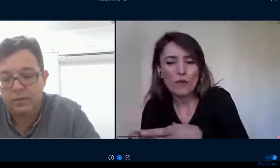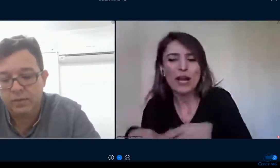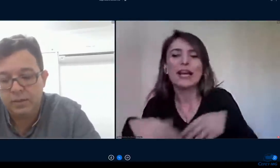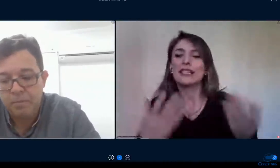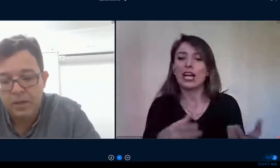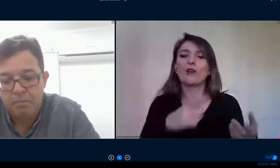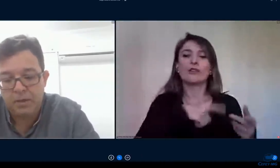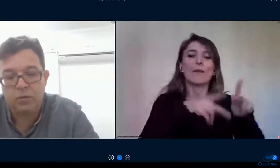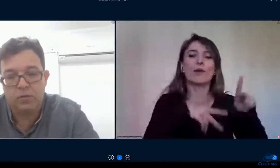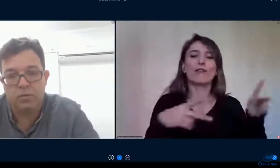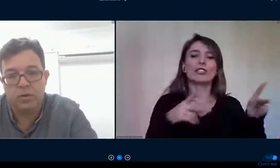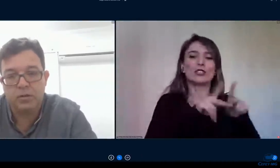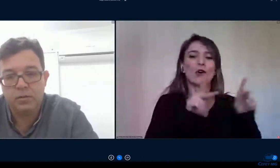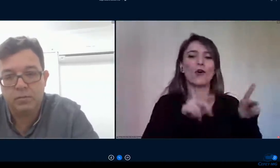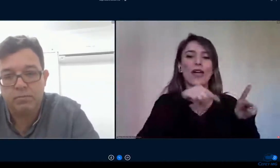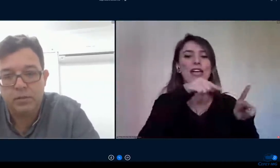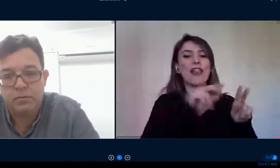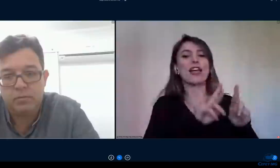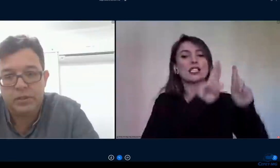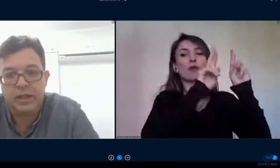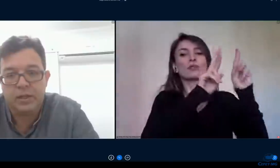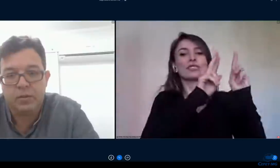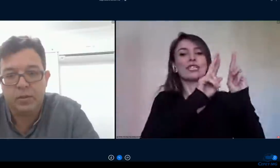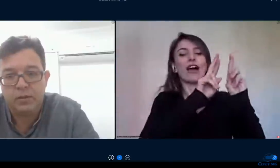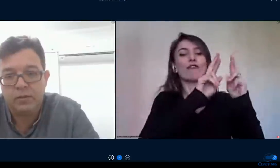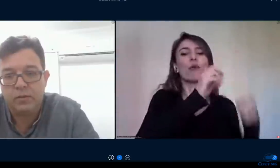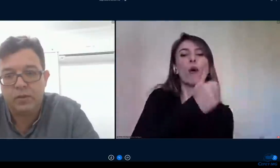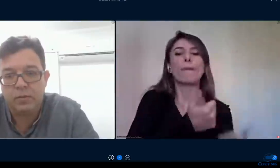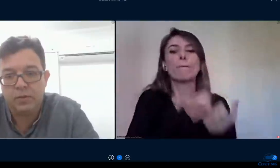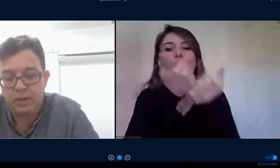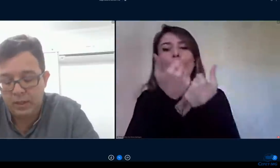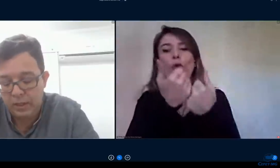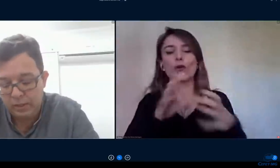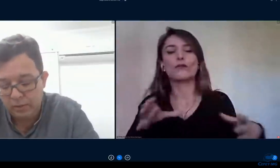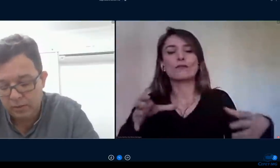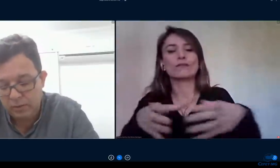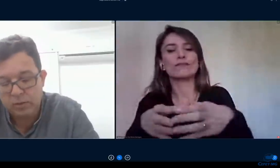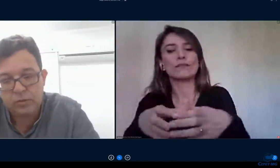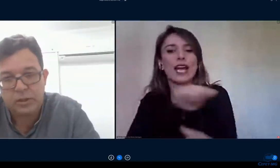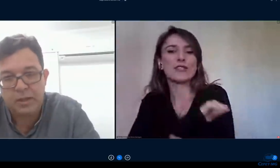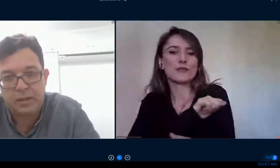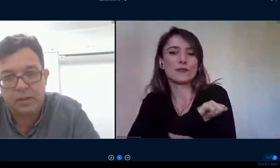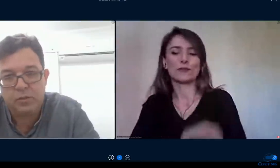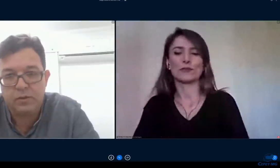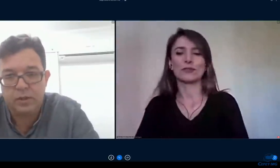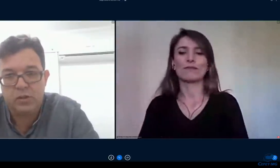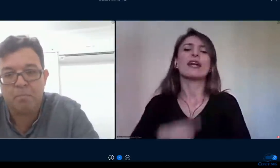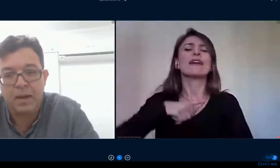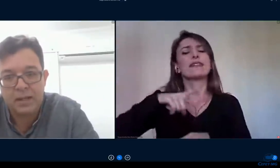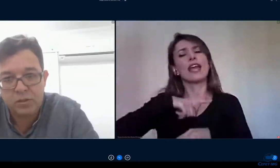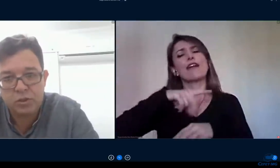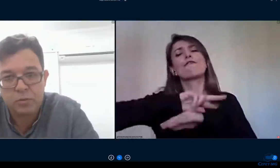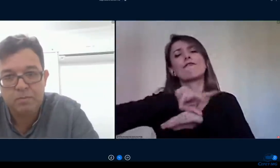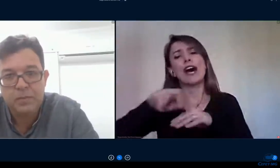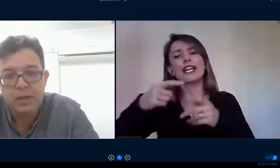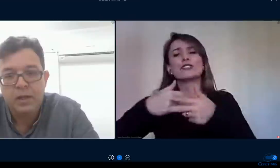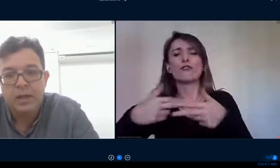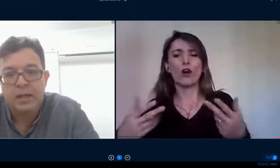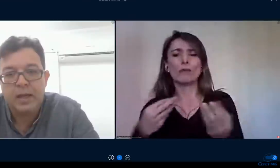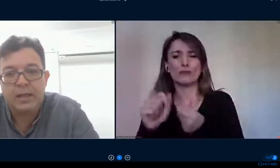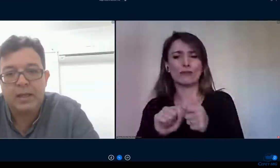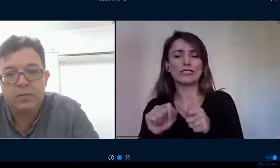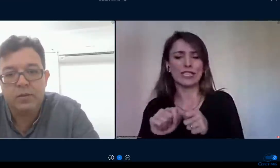de docentes né mas grosso modo eu indicaria dois nós temos aquele que eu vou chamar aqui de docente empático